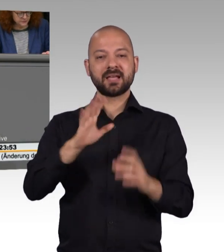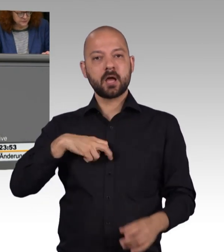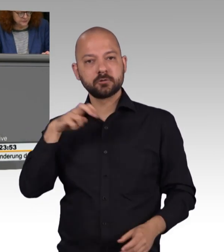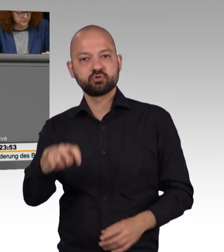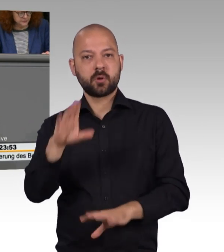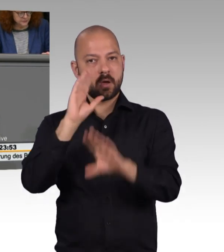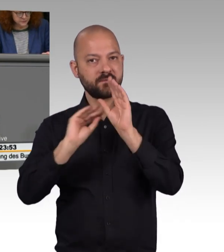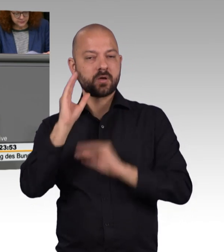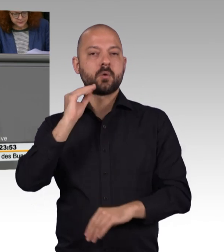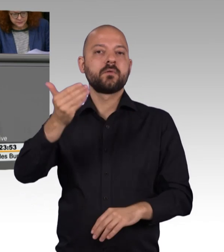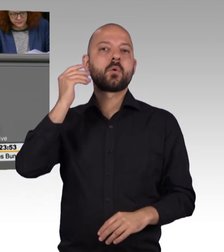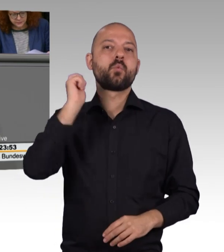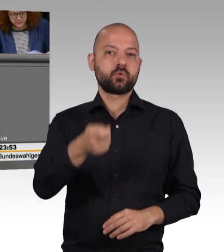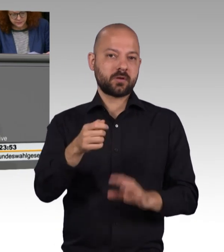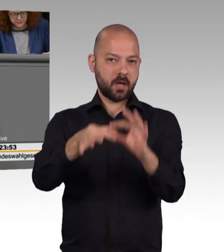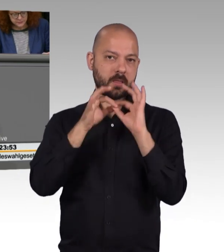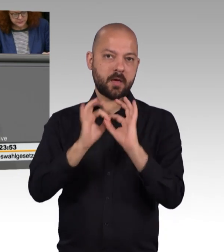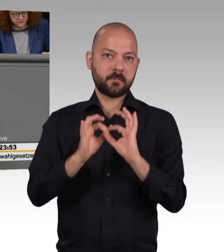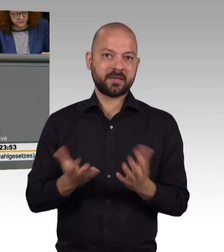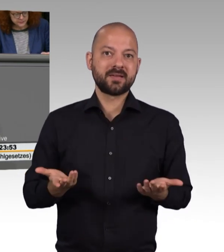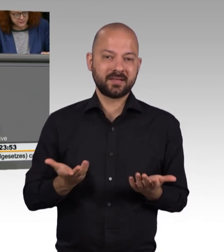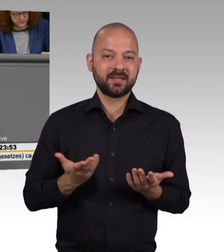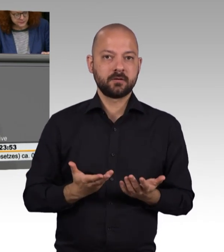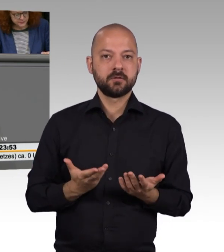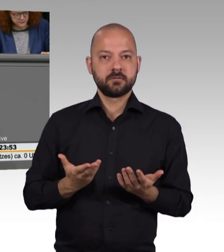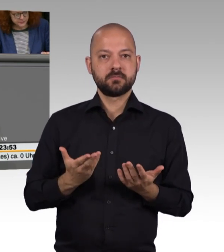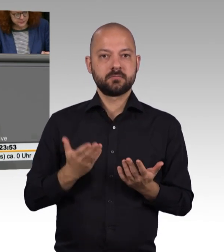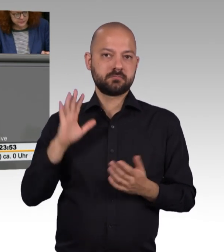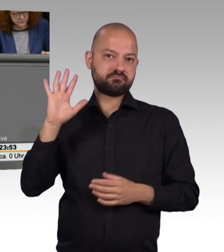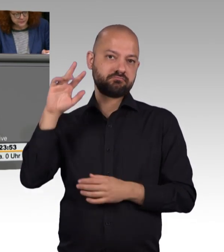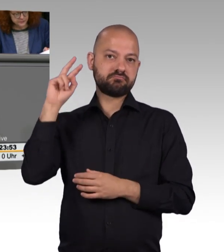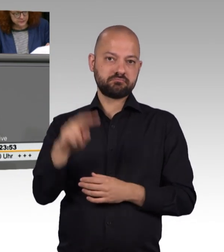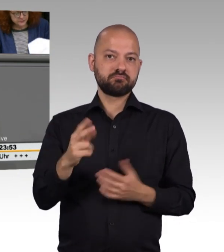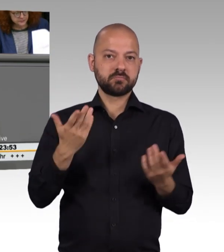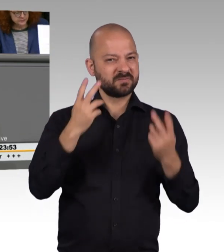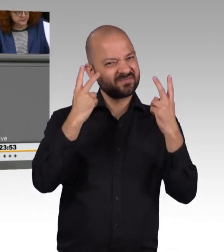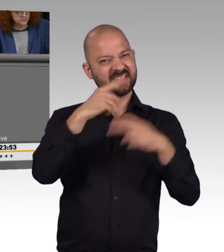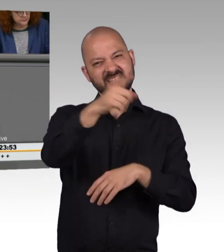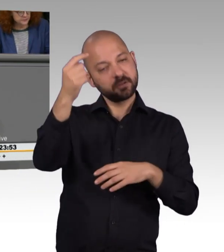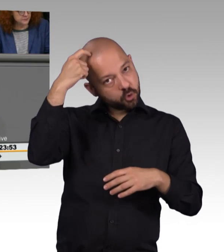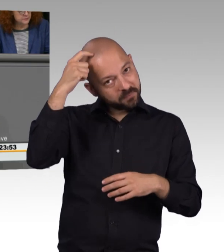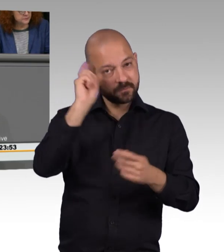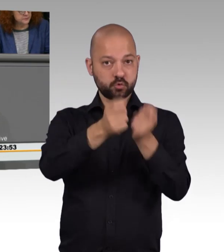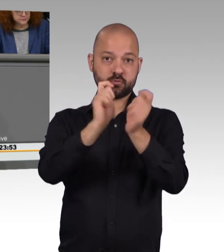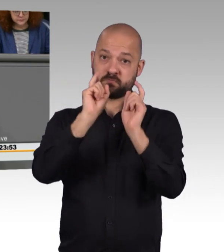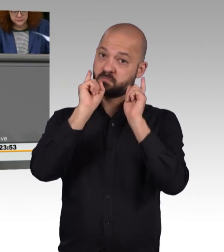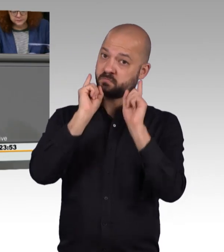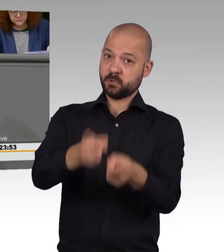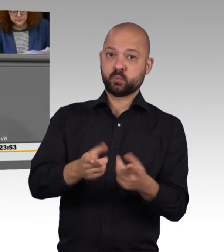und Vorurteilen ab. Es muss in den Köpfen noch viel passieren, bis wir die Andersheit von Menschen